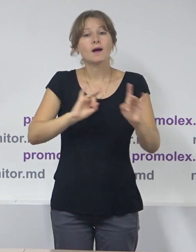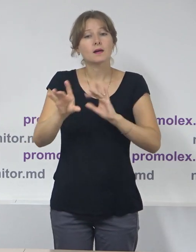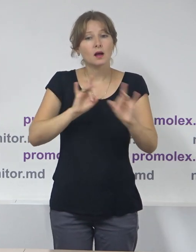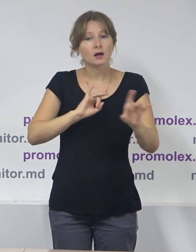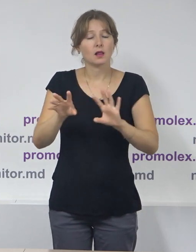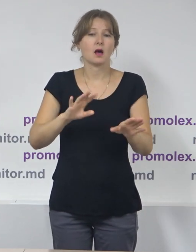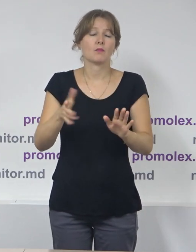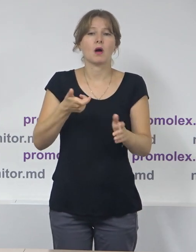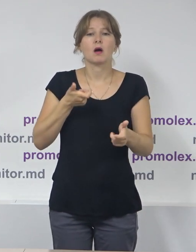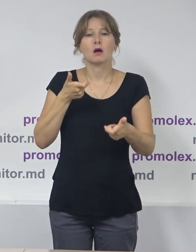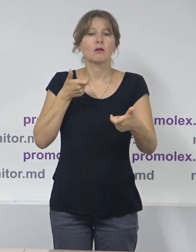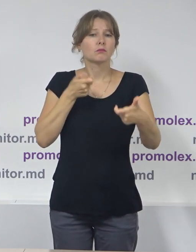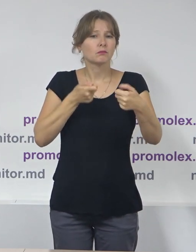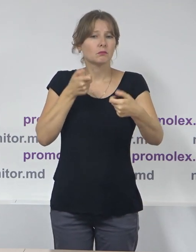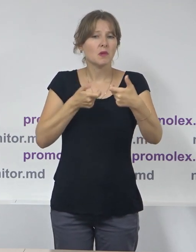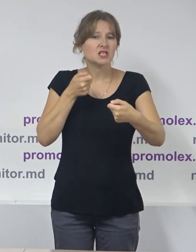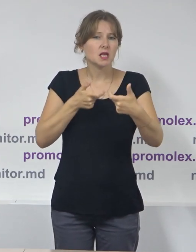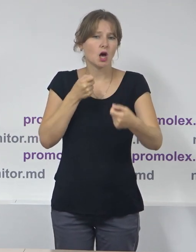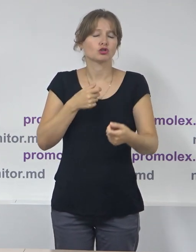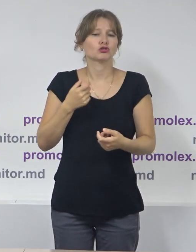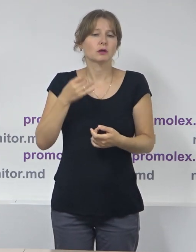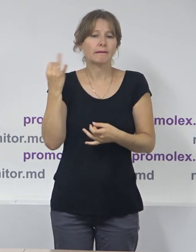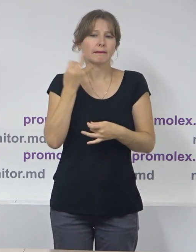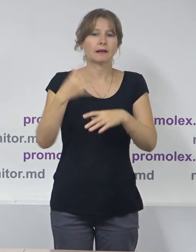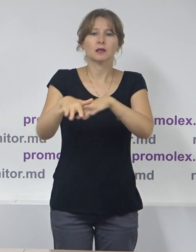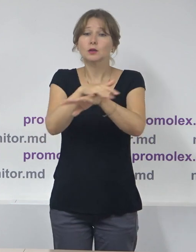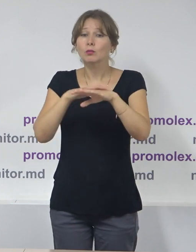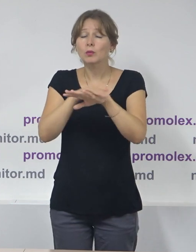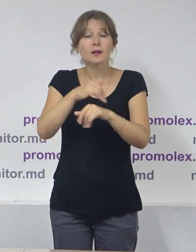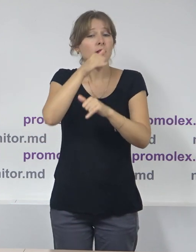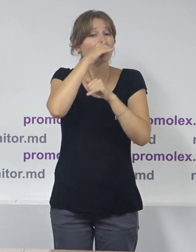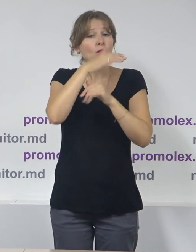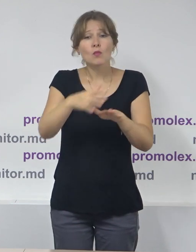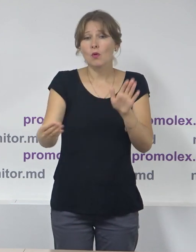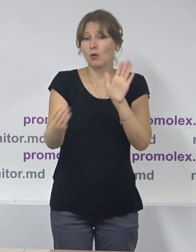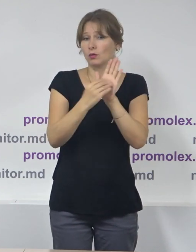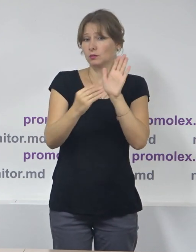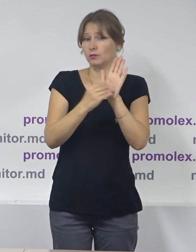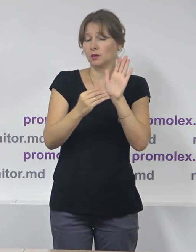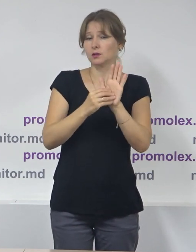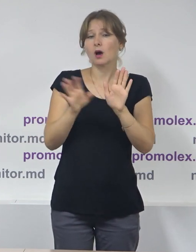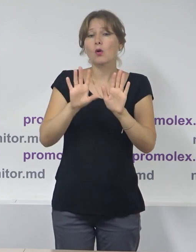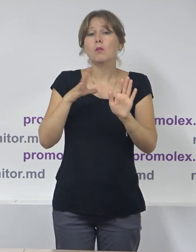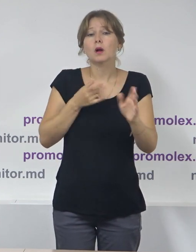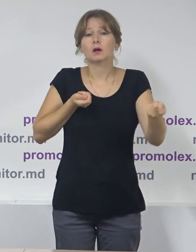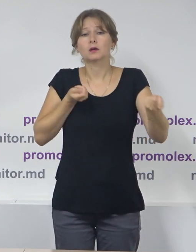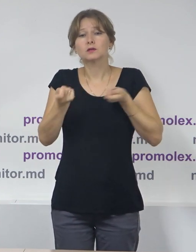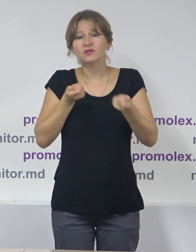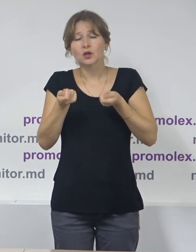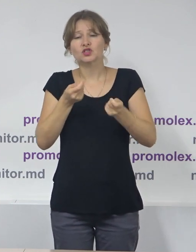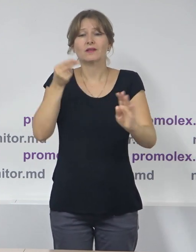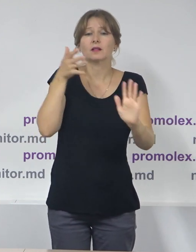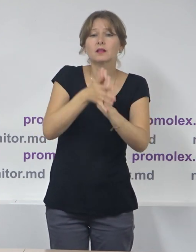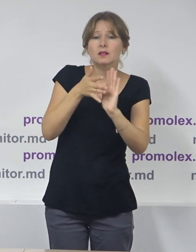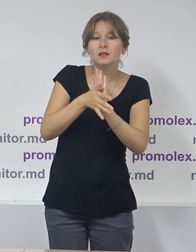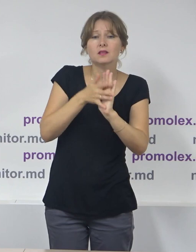mesajele de interes public nu pot conține informații privind realizările manageriale și sau obiectivele